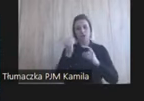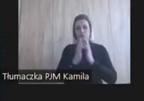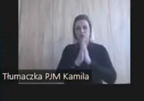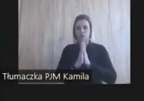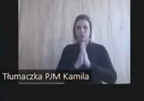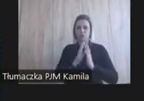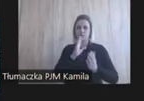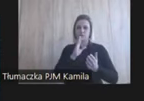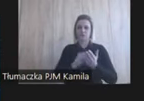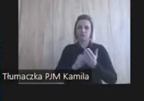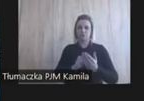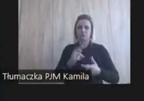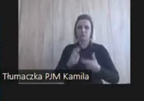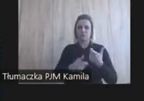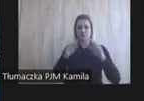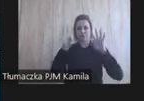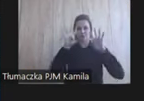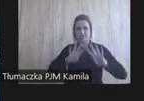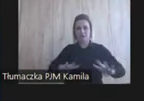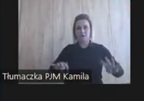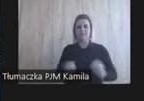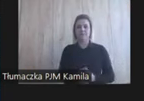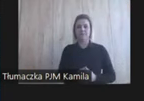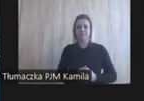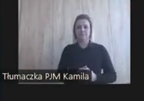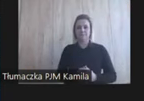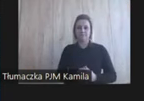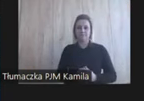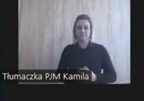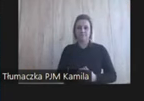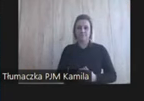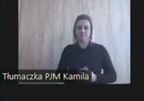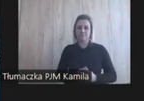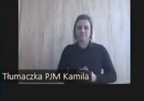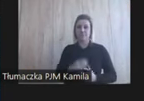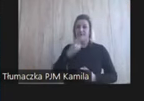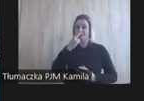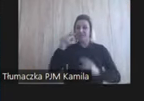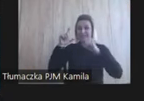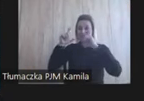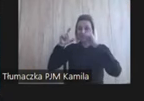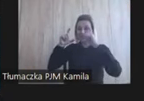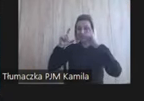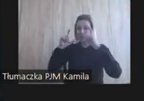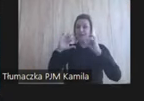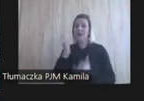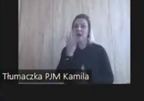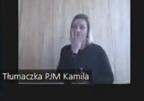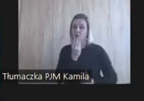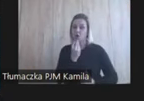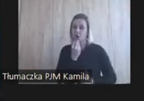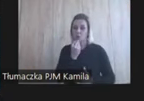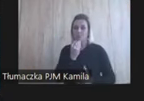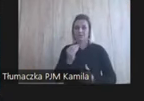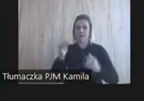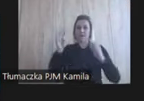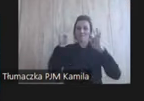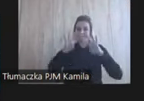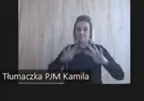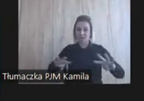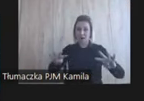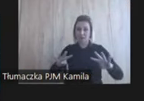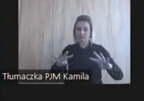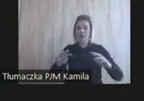tą firanę. Bo zobaczcie, mamy zdjęcie powyżej, czyli jak wygląda firana i jaki jest